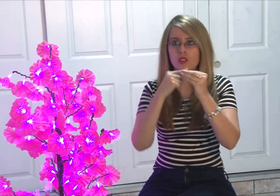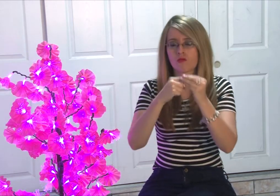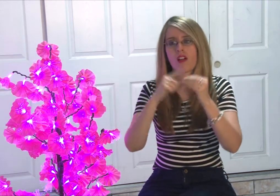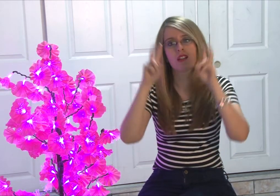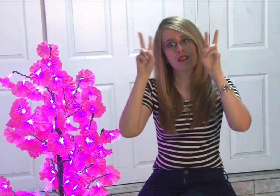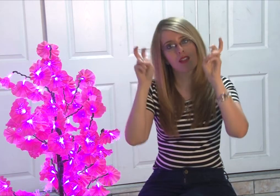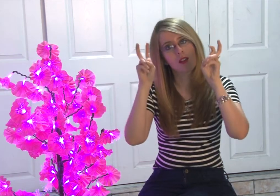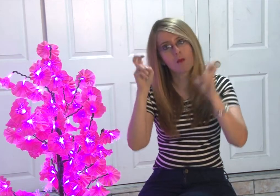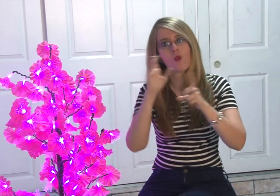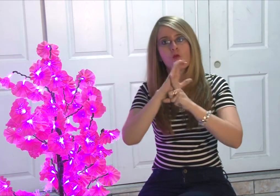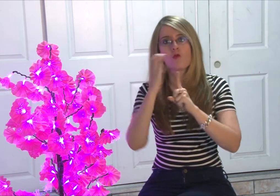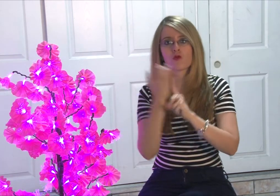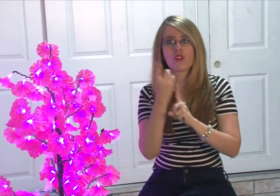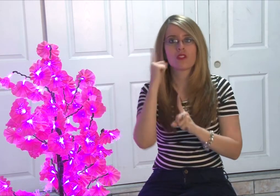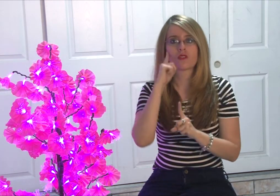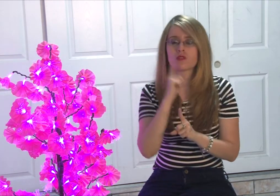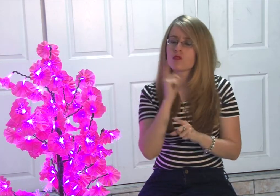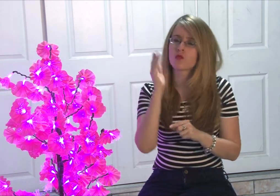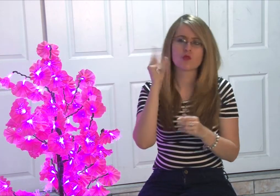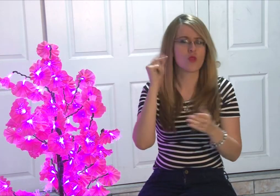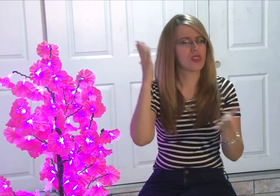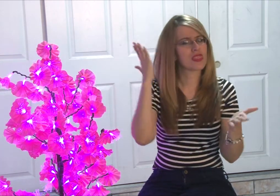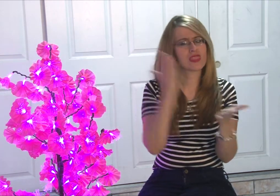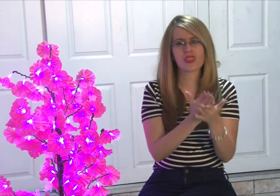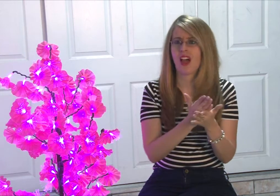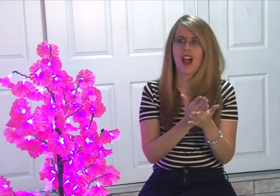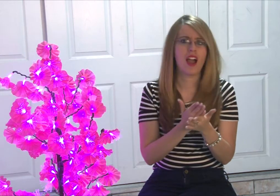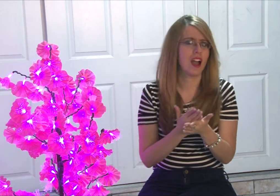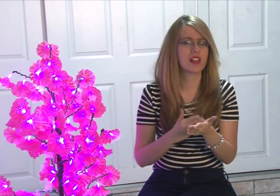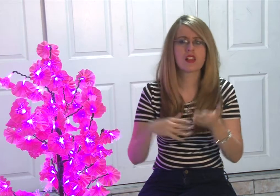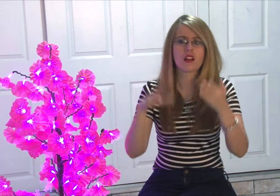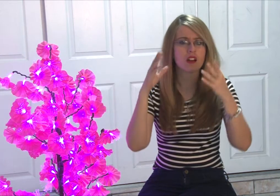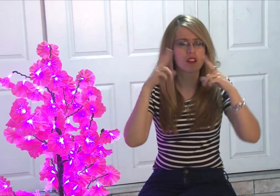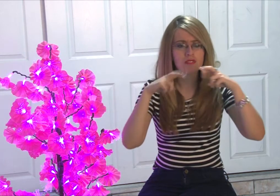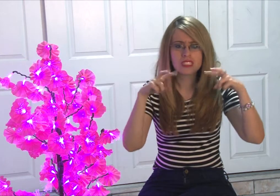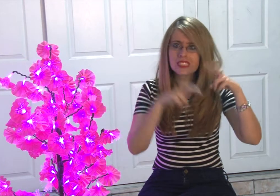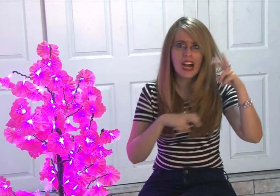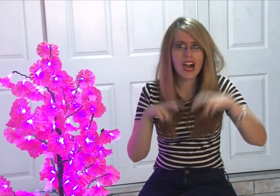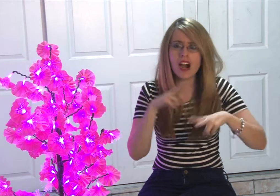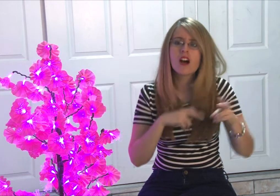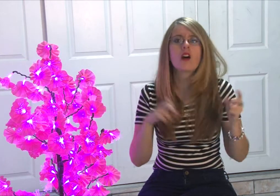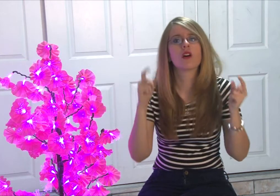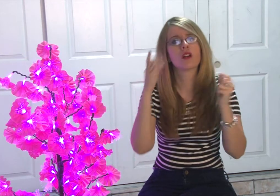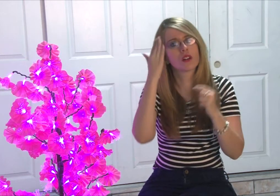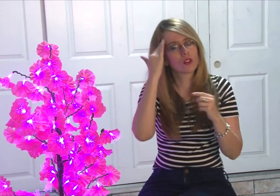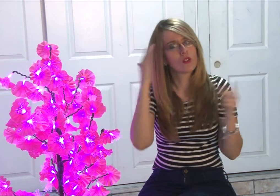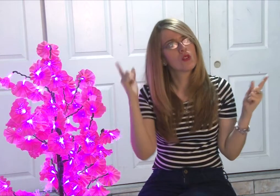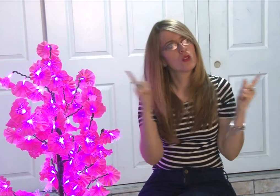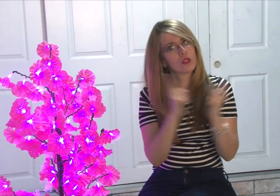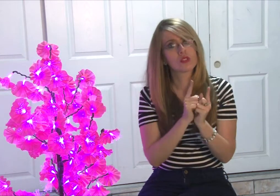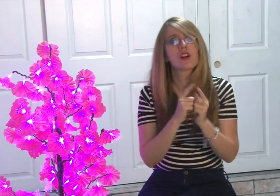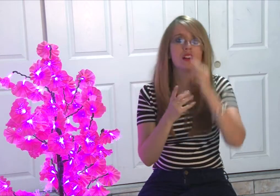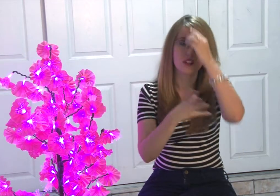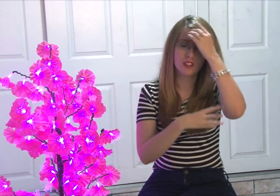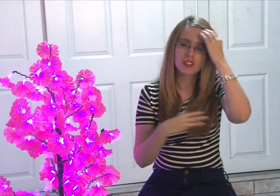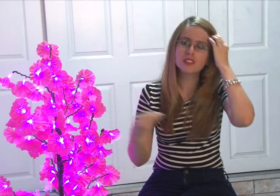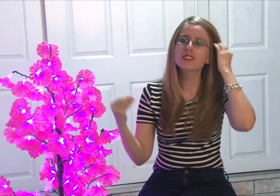acerca de este tema de la cultura sorda. No paren, investiguen, conozcan.